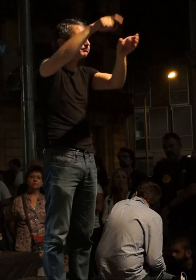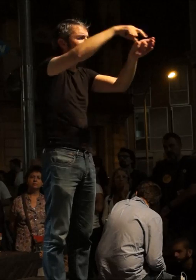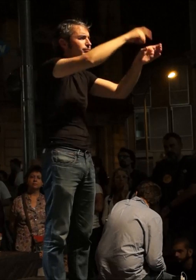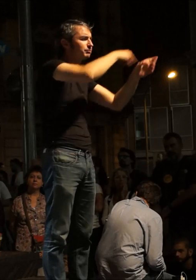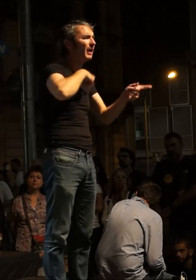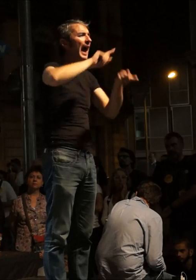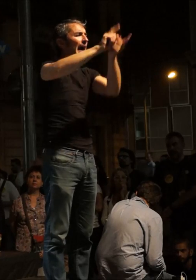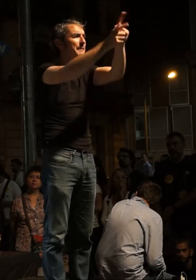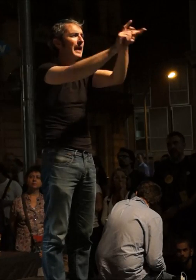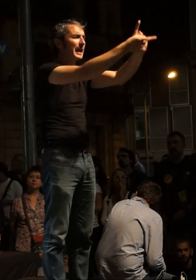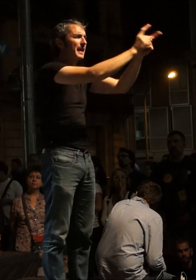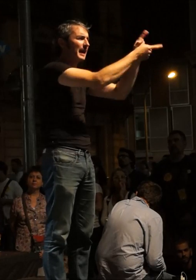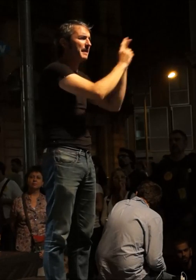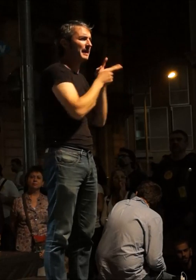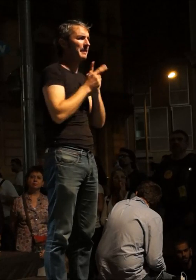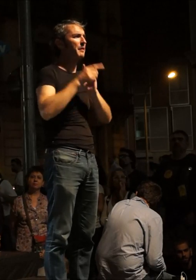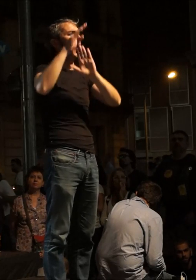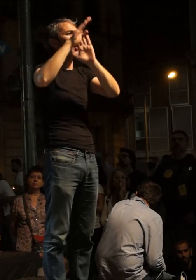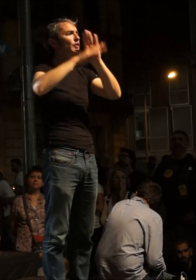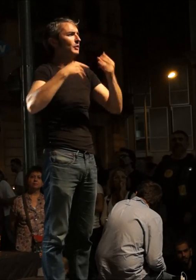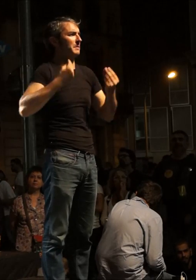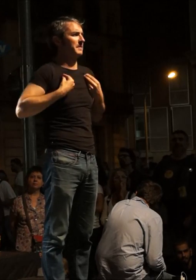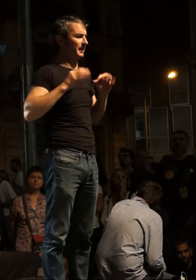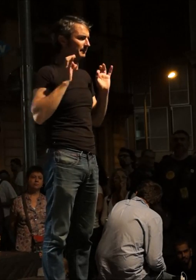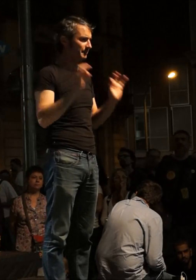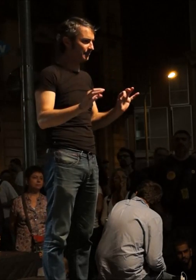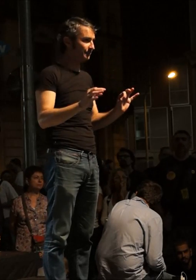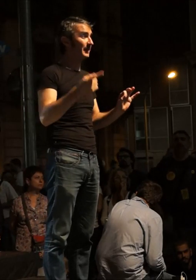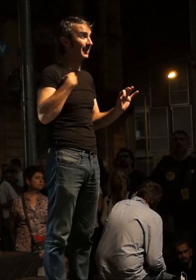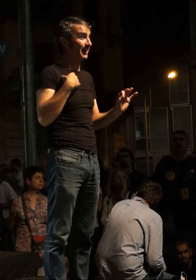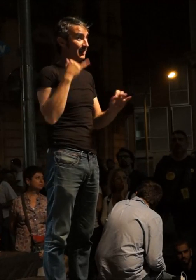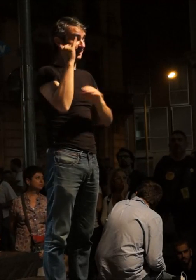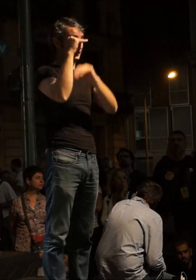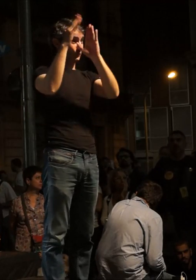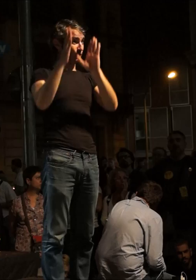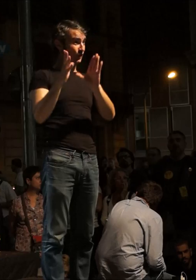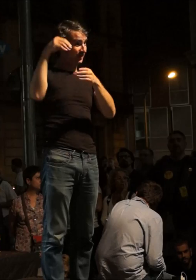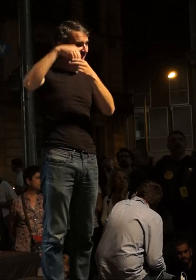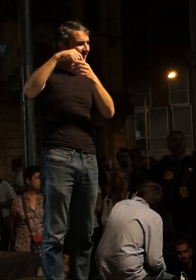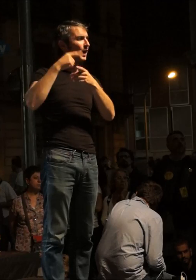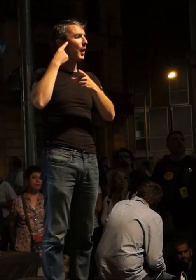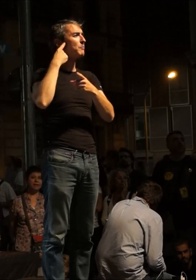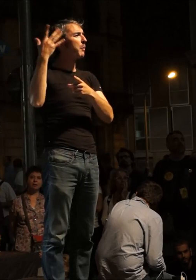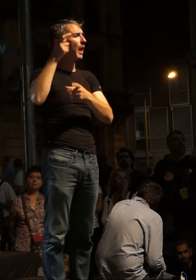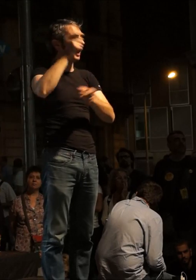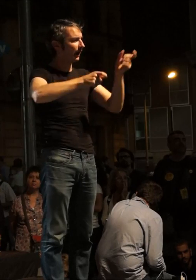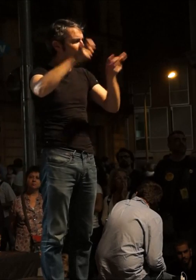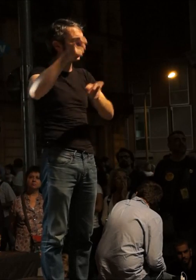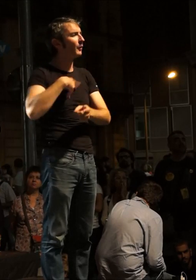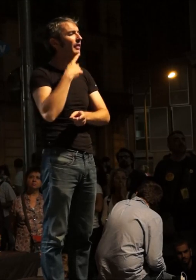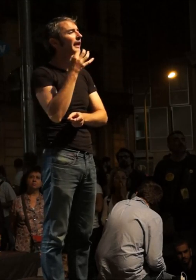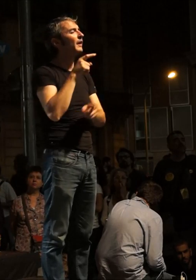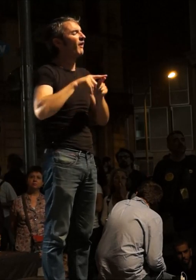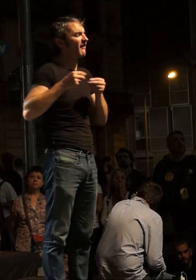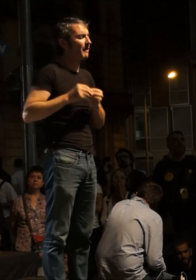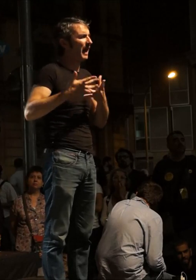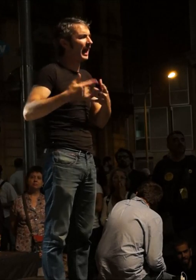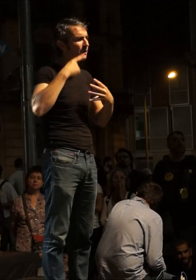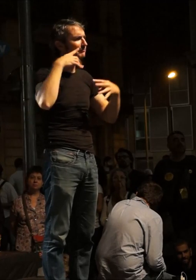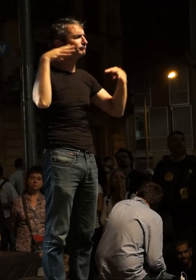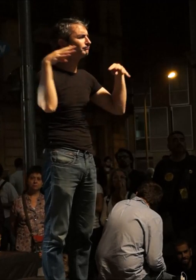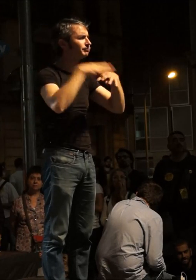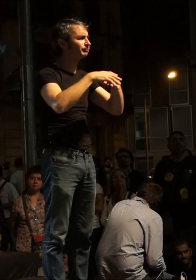canviant les seues condicions materials. Una institució, com dic, popular, que podem fer ja, deixint